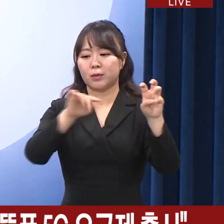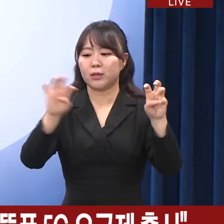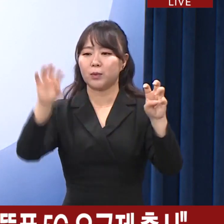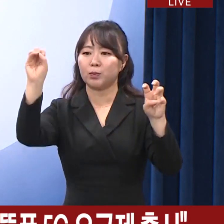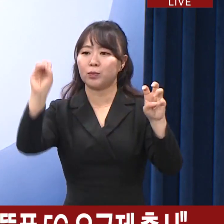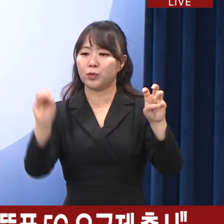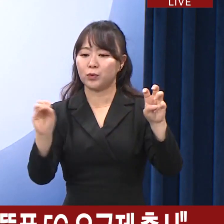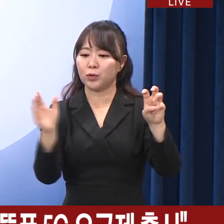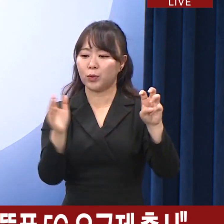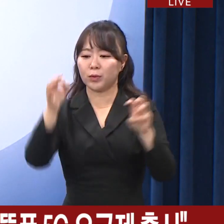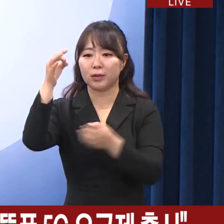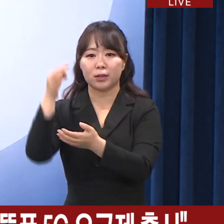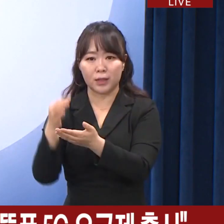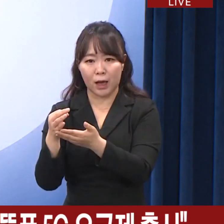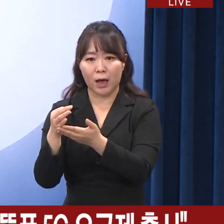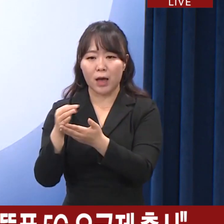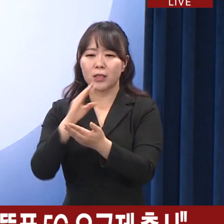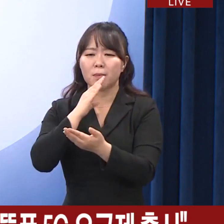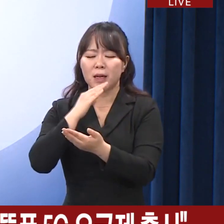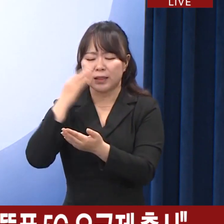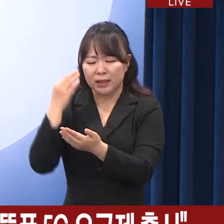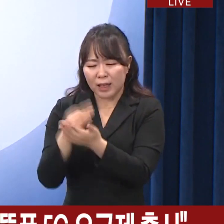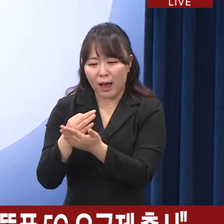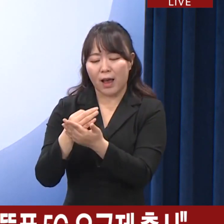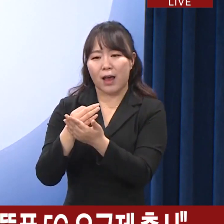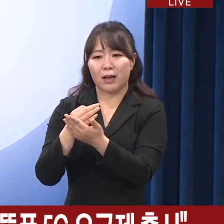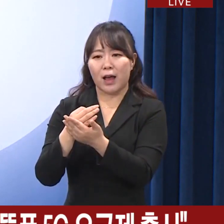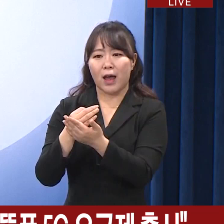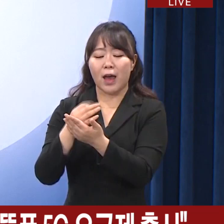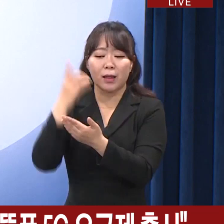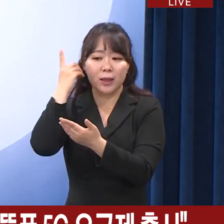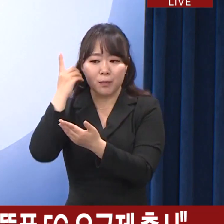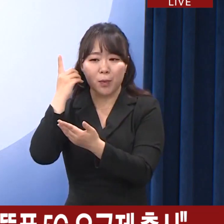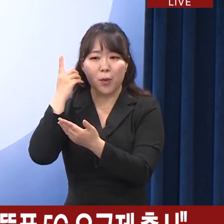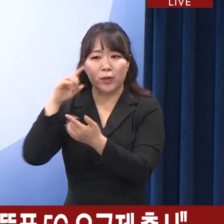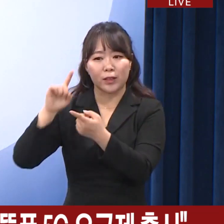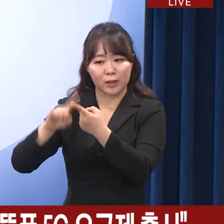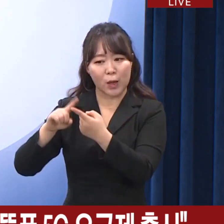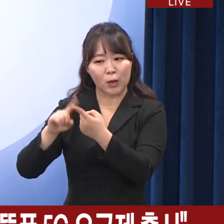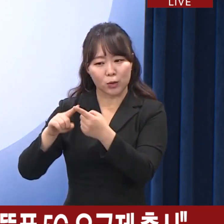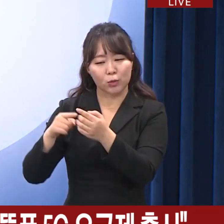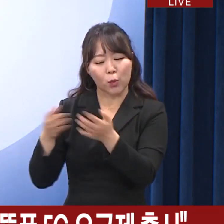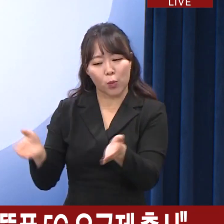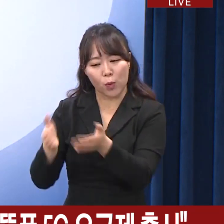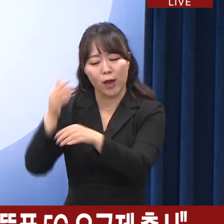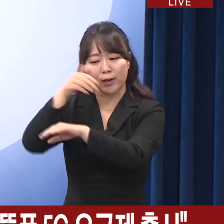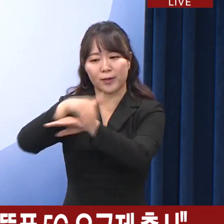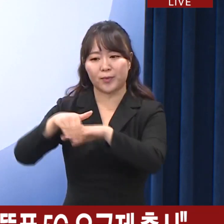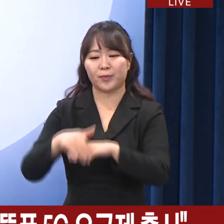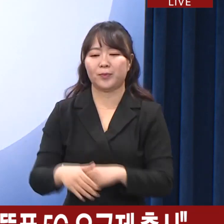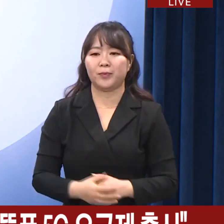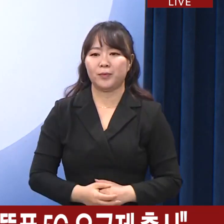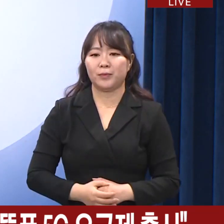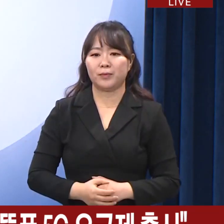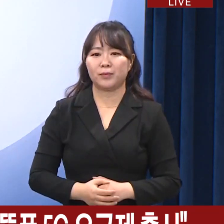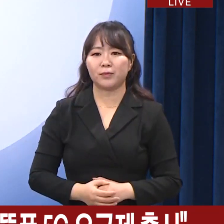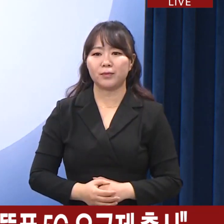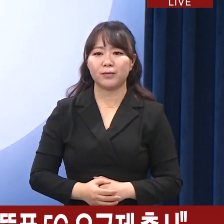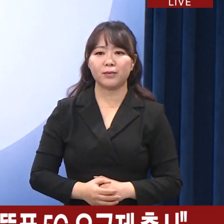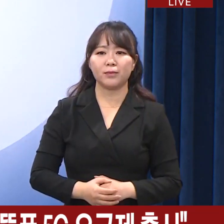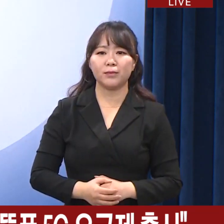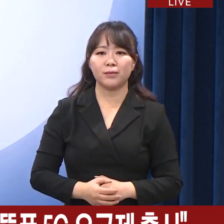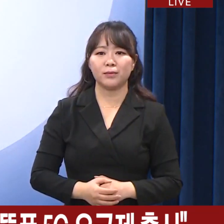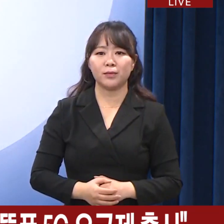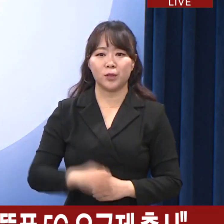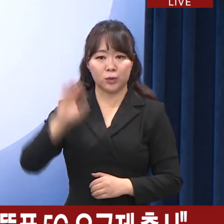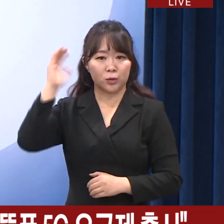40% 저렴한 알뜰폰 5G 요금제 출시도 유도해 나갈 계획입니다. 한편